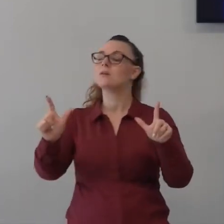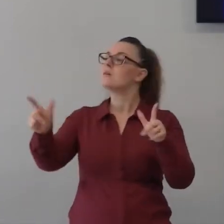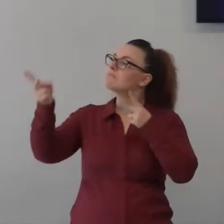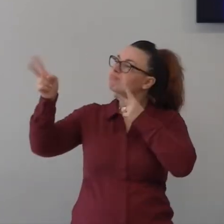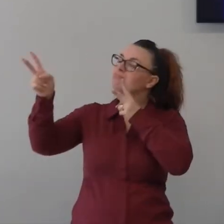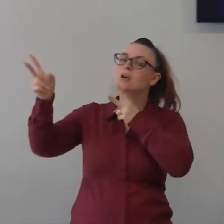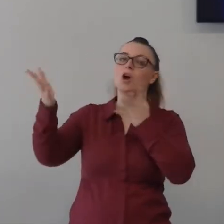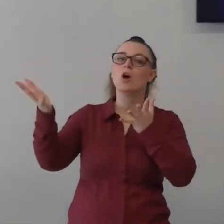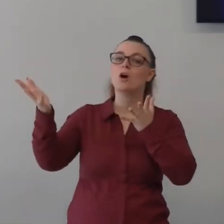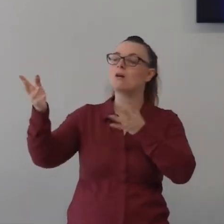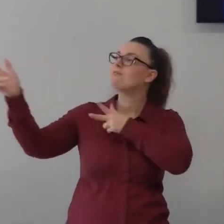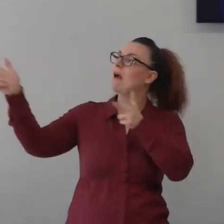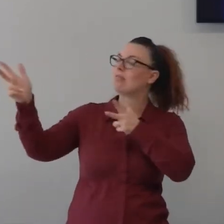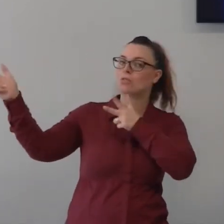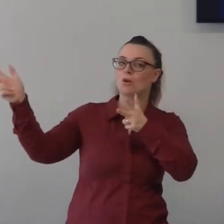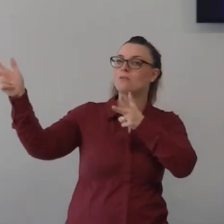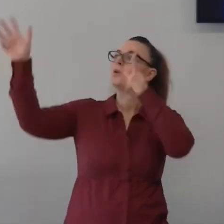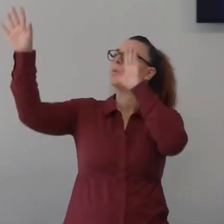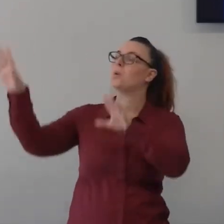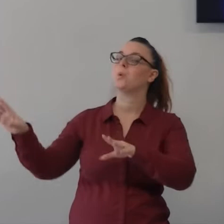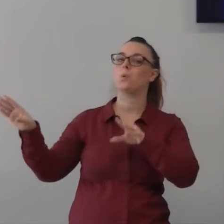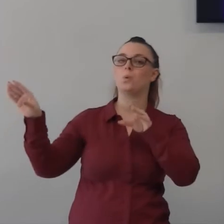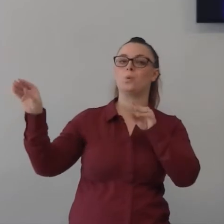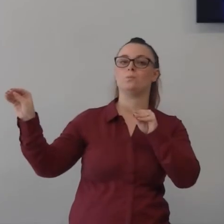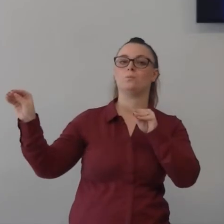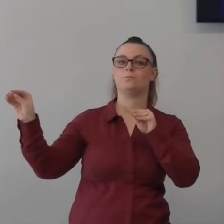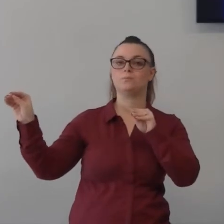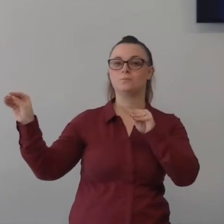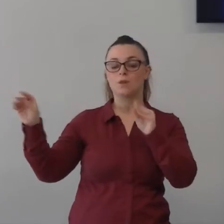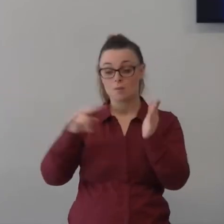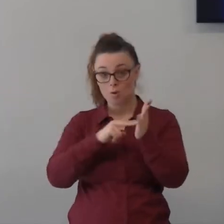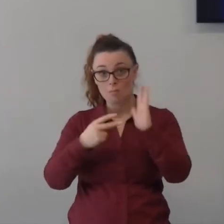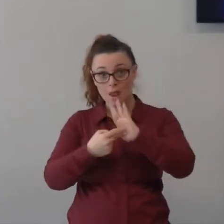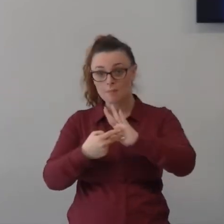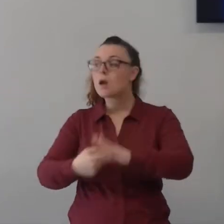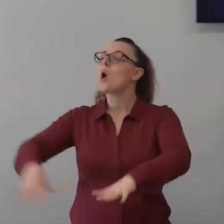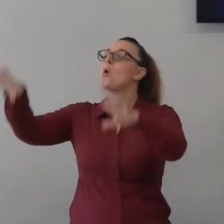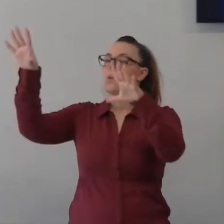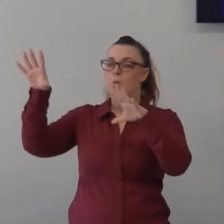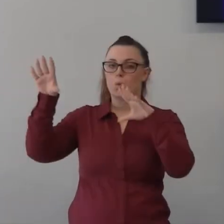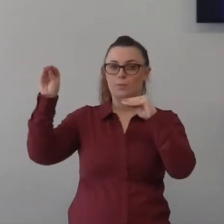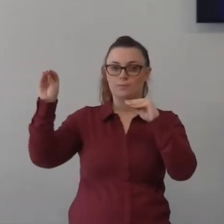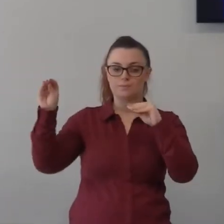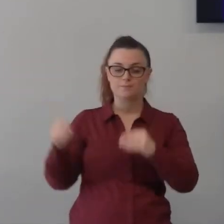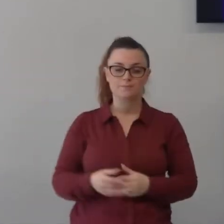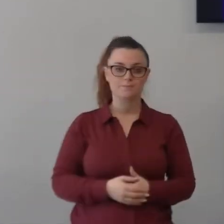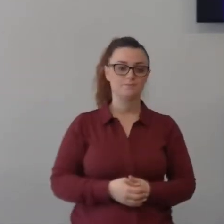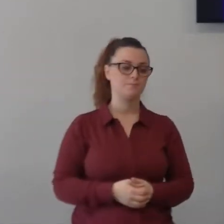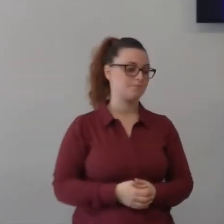calmato il vento la prima cosa che ha fatto ha fatto scensare il motivo del problema per i suoi discepoli